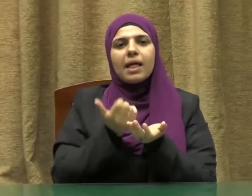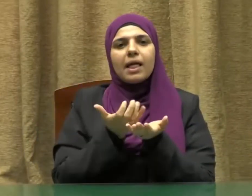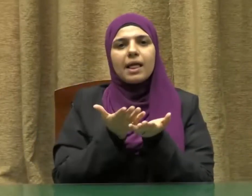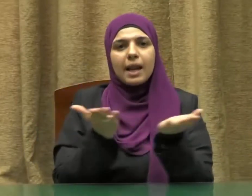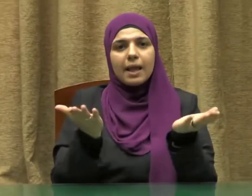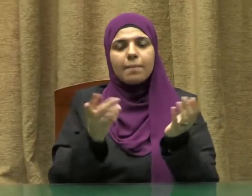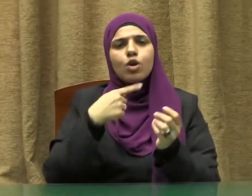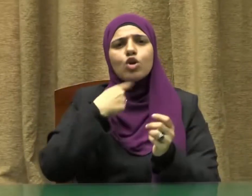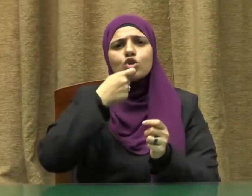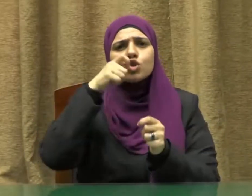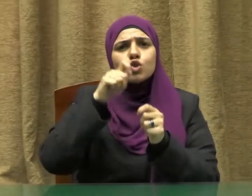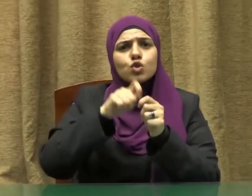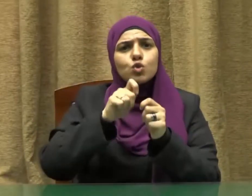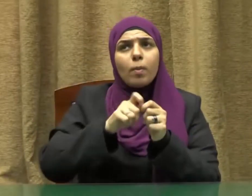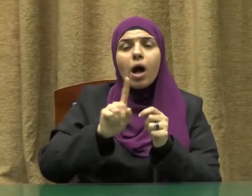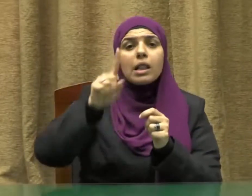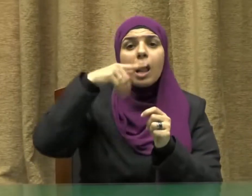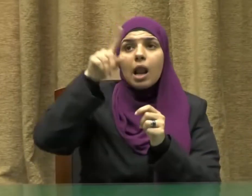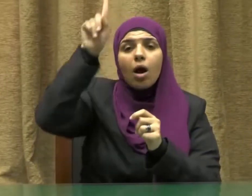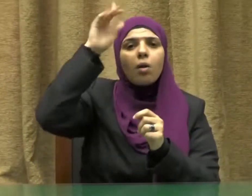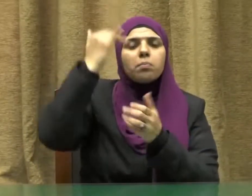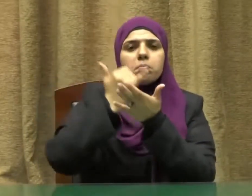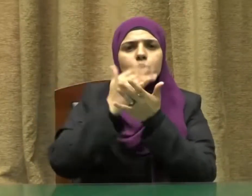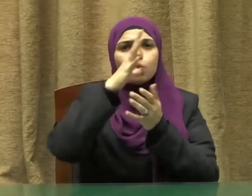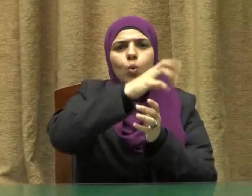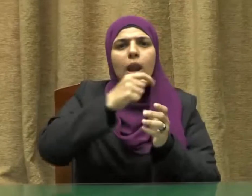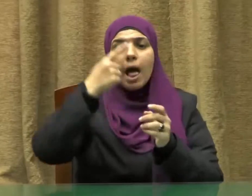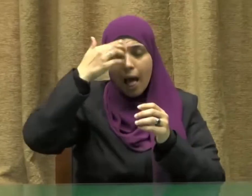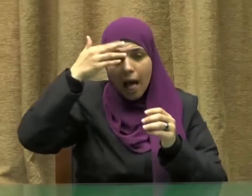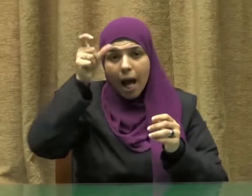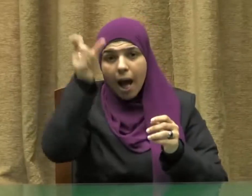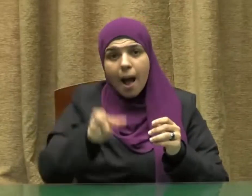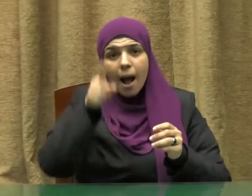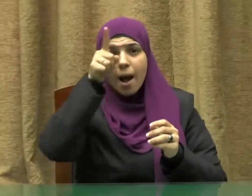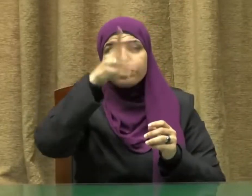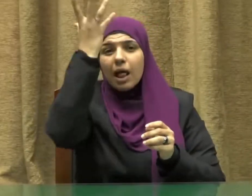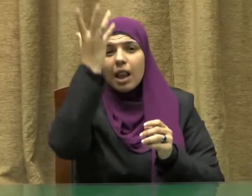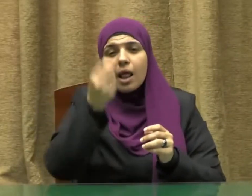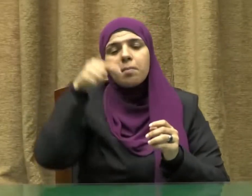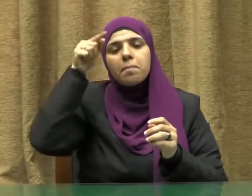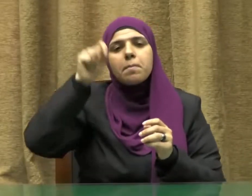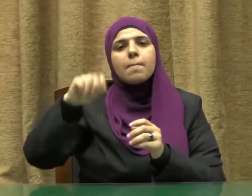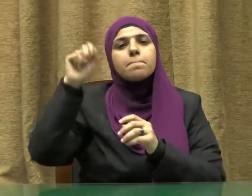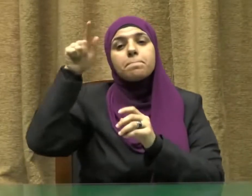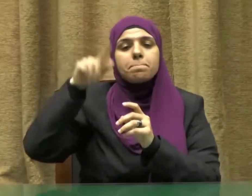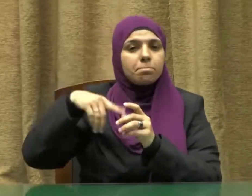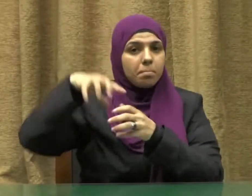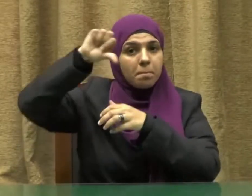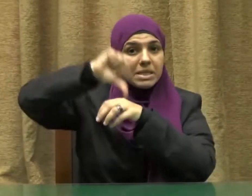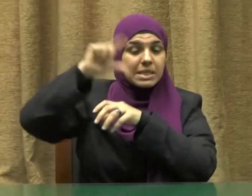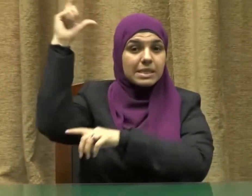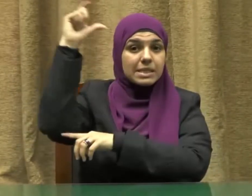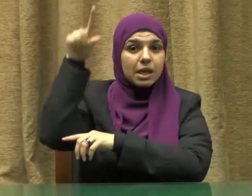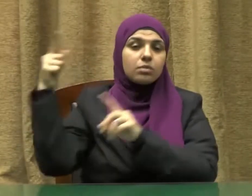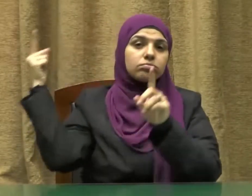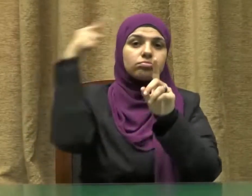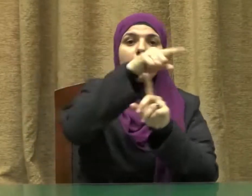الكريم سبحان الذي أسرى بعبده ليلا من المسجد الحرام إلى المسجد